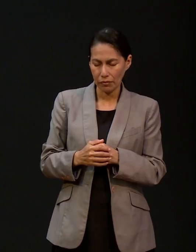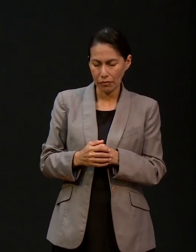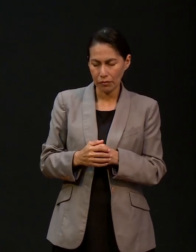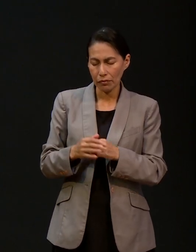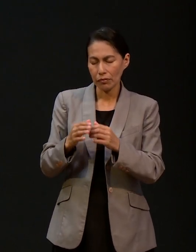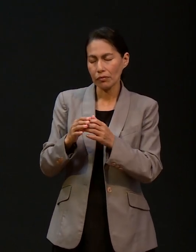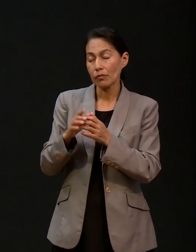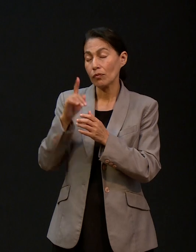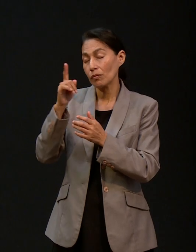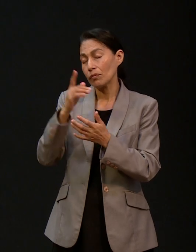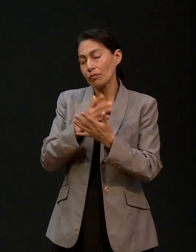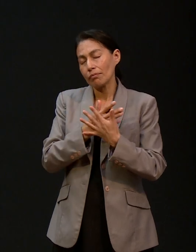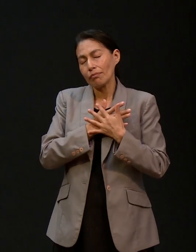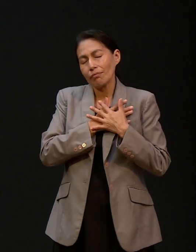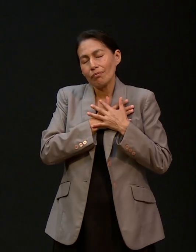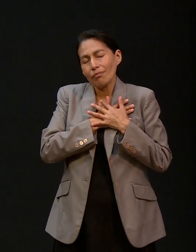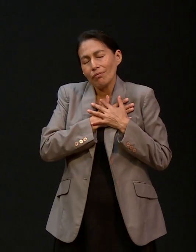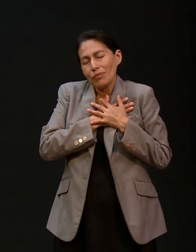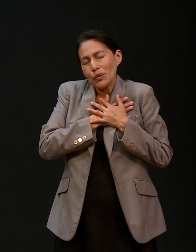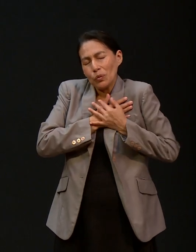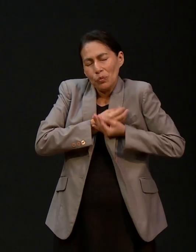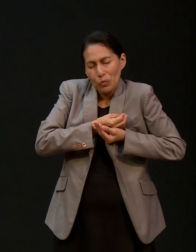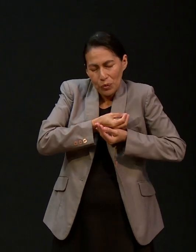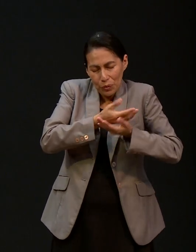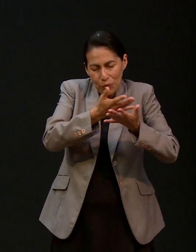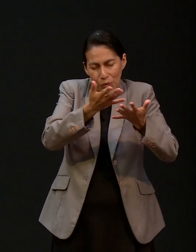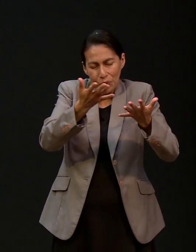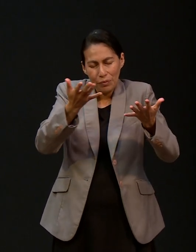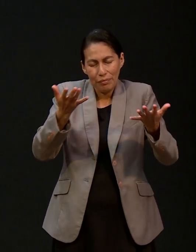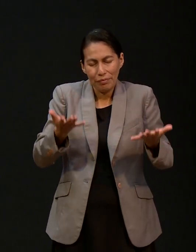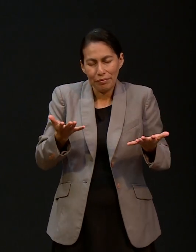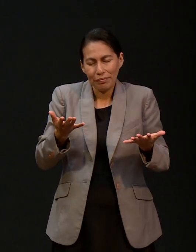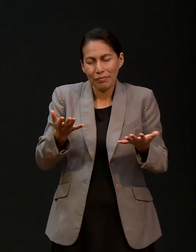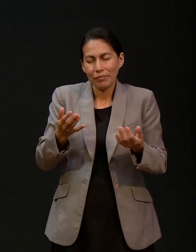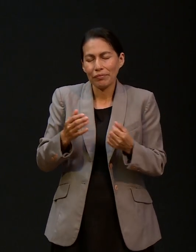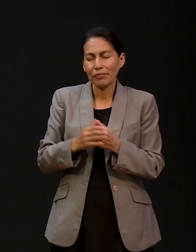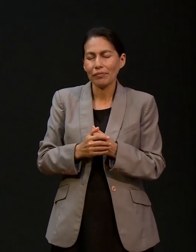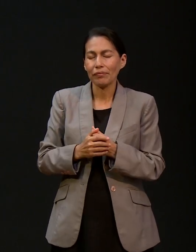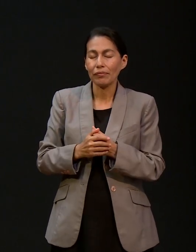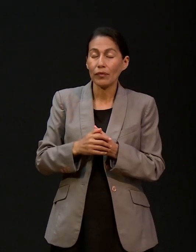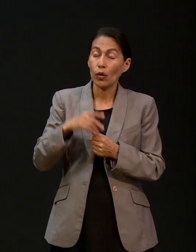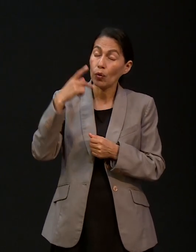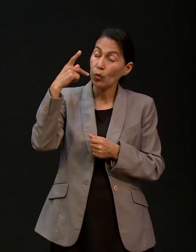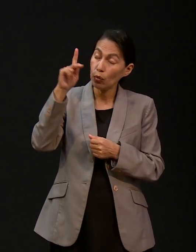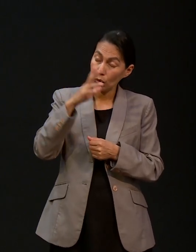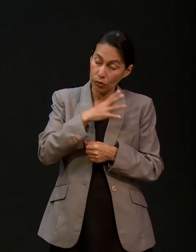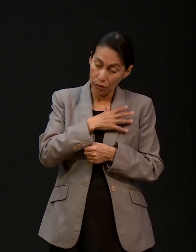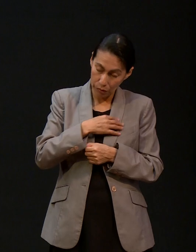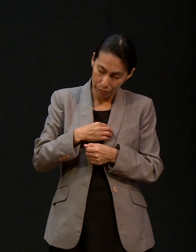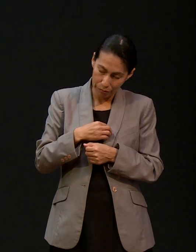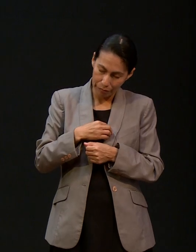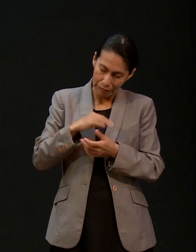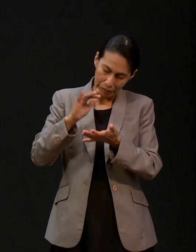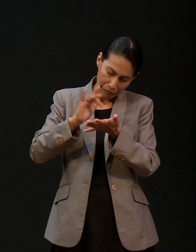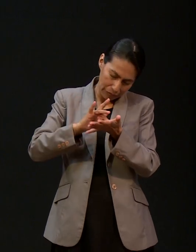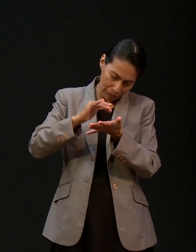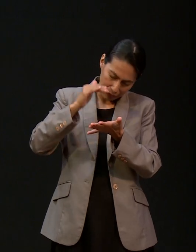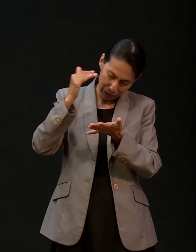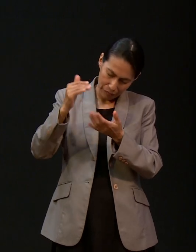agradecemos Señor todo el amor que tú tienes para cada uno de nosotros para cada uno de tus hijos Señor